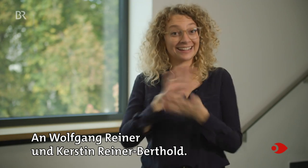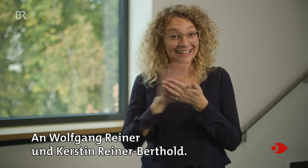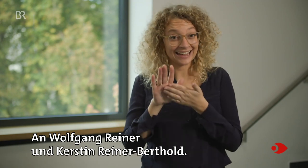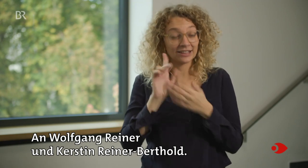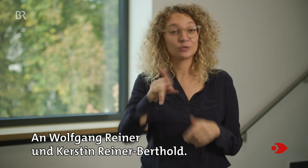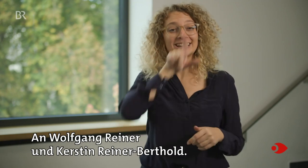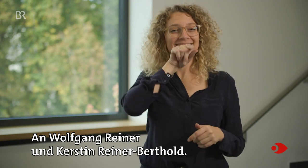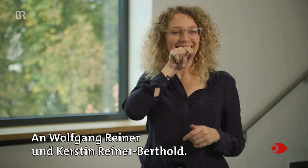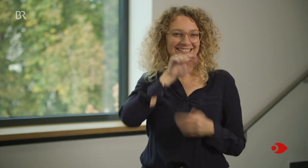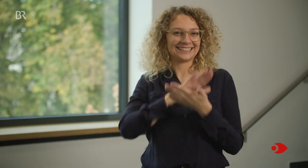Rainer-Berthold.